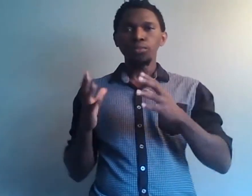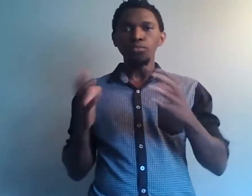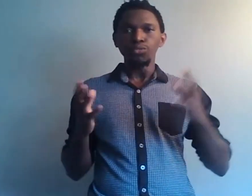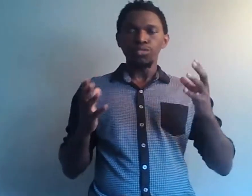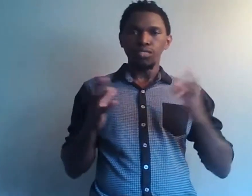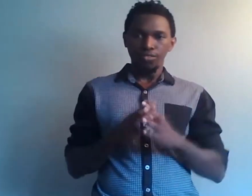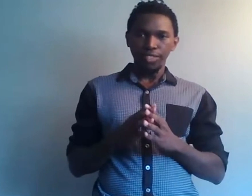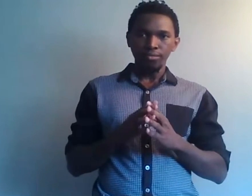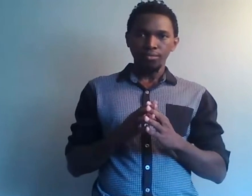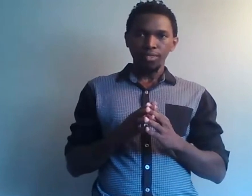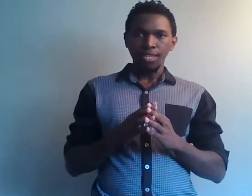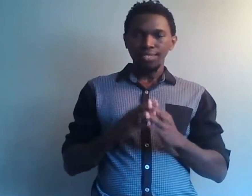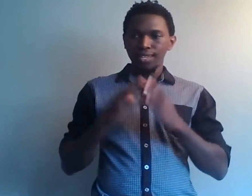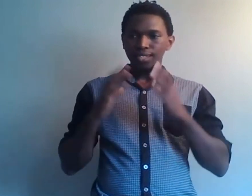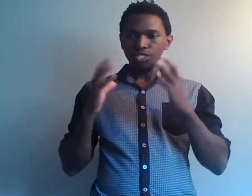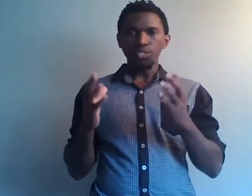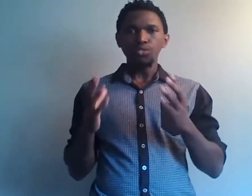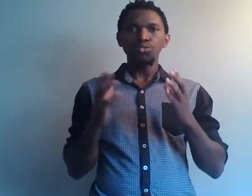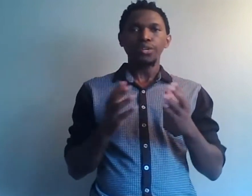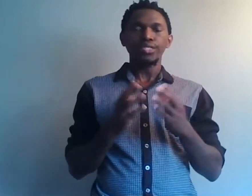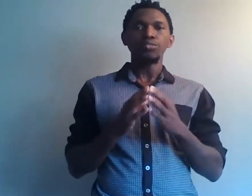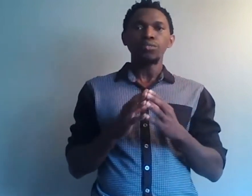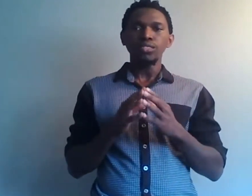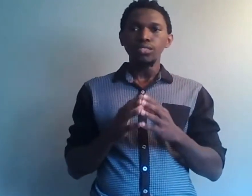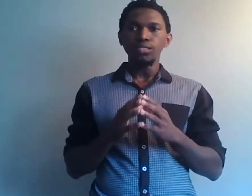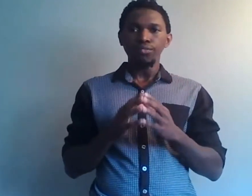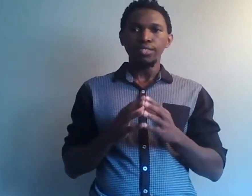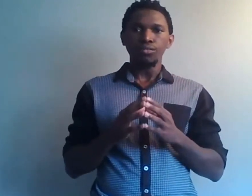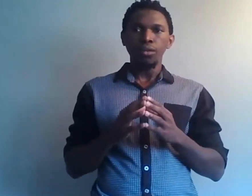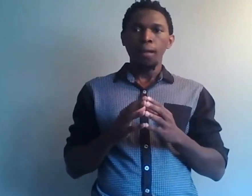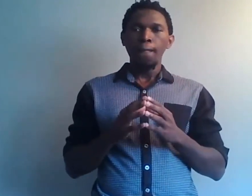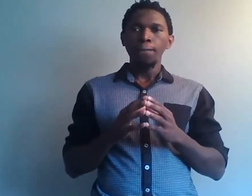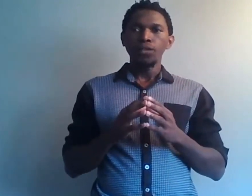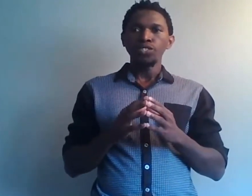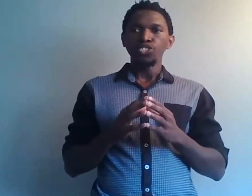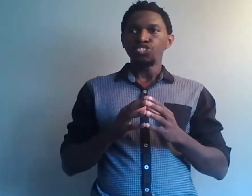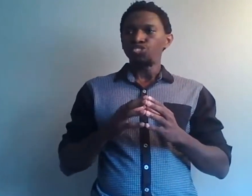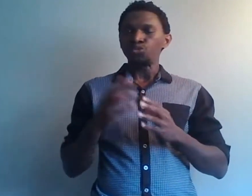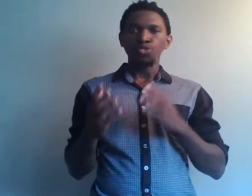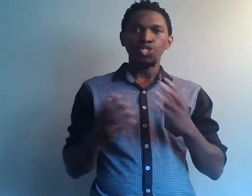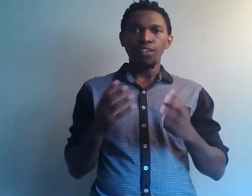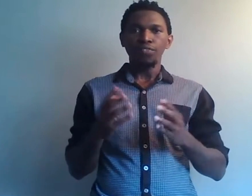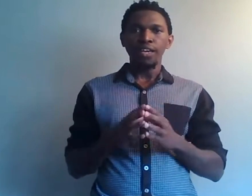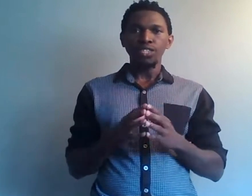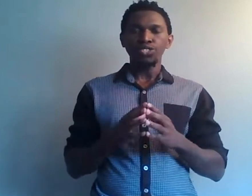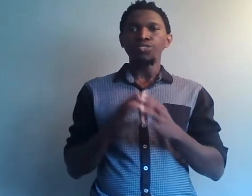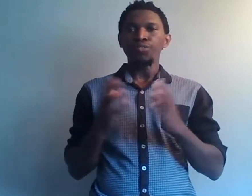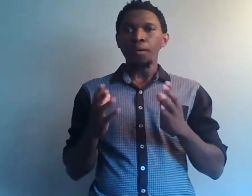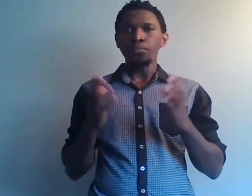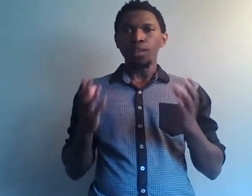bonus en fait, c'est, j'entends toujours ce raisonnement qui dit en fait que tout ce que j'ai à faire, je ne le fais pas pour l